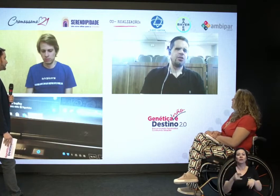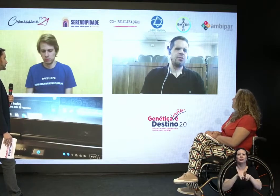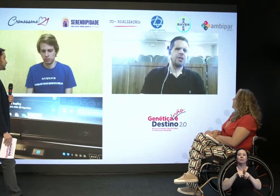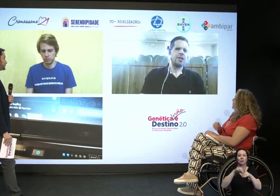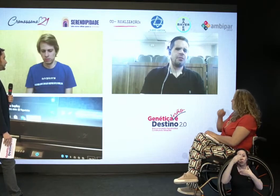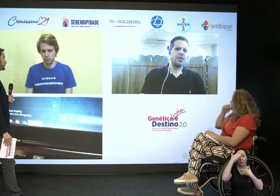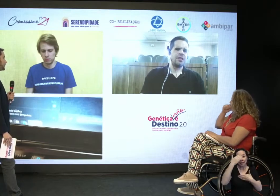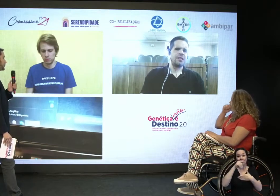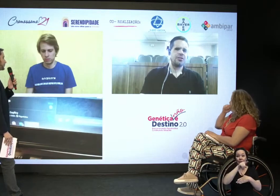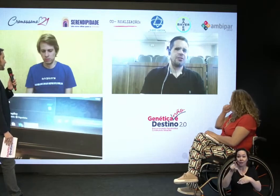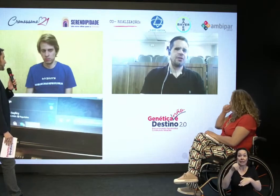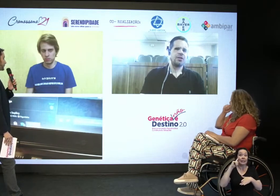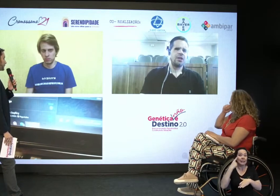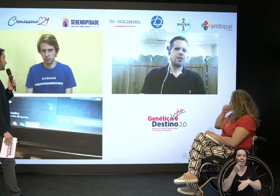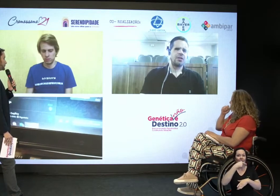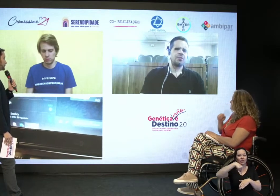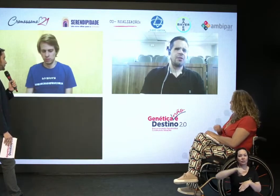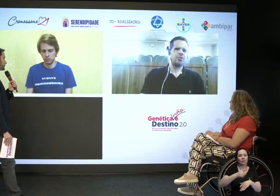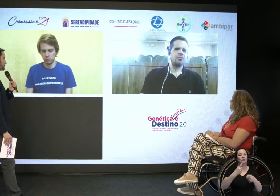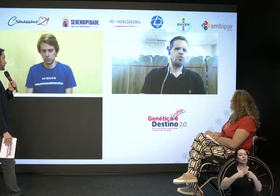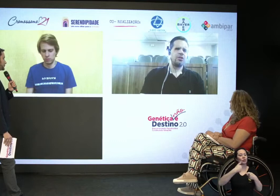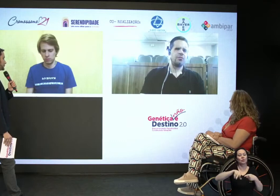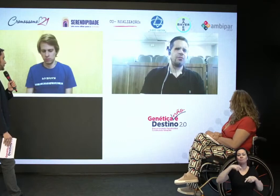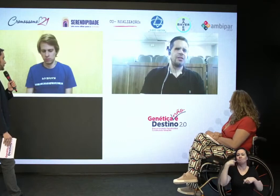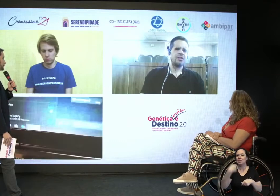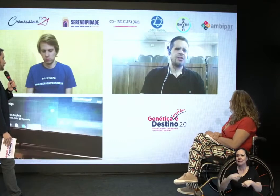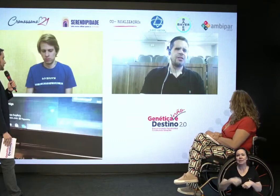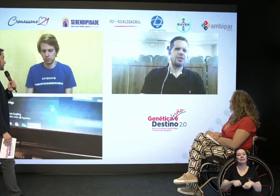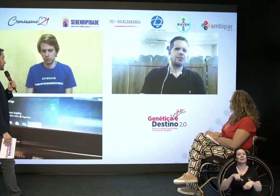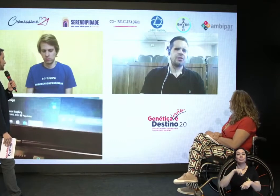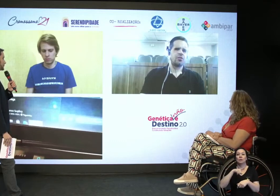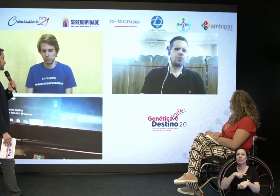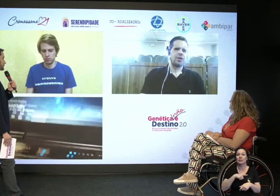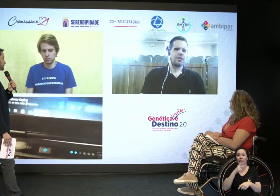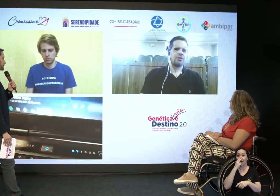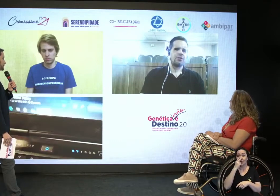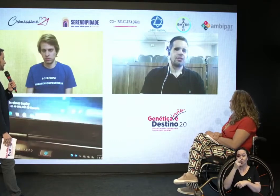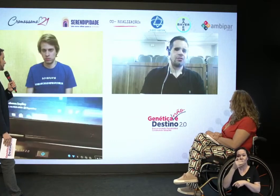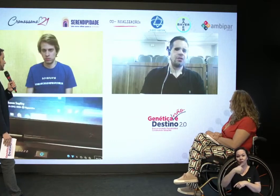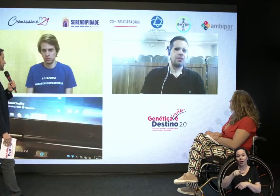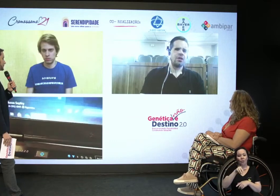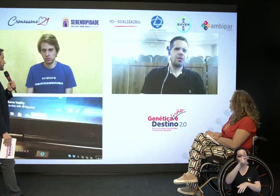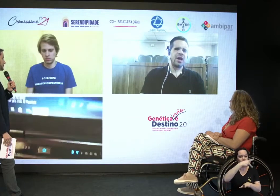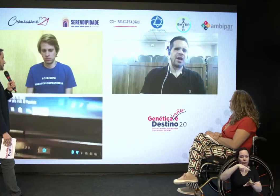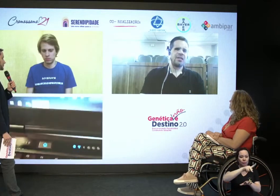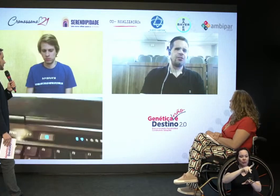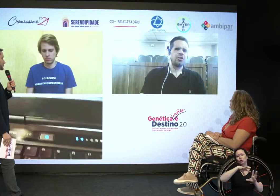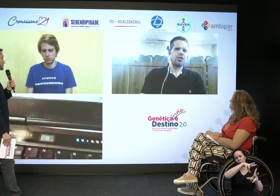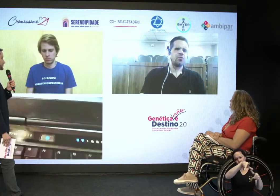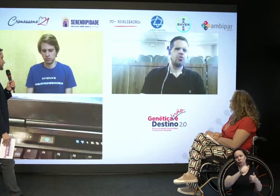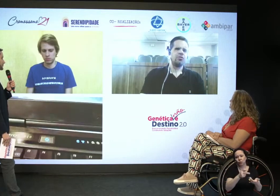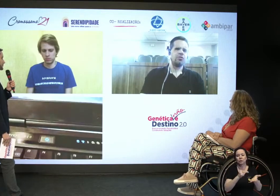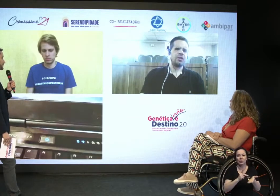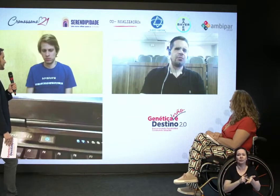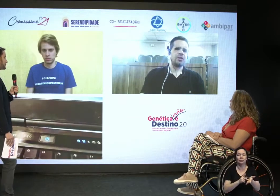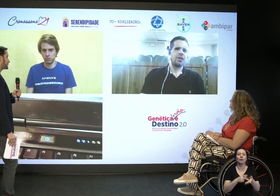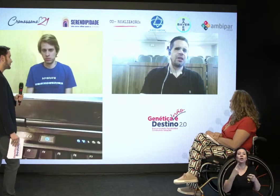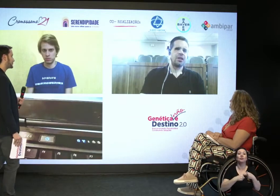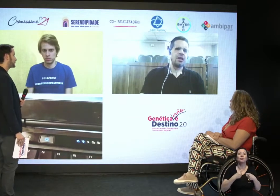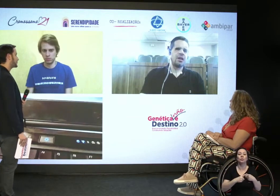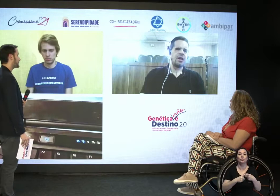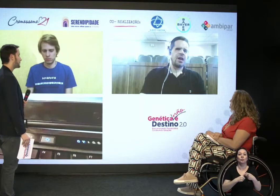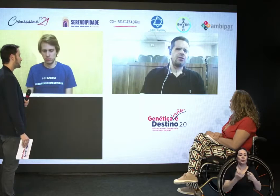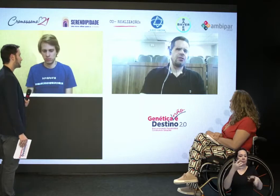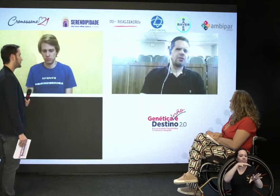pela iniciativa. Nós precisamos de muito mais iniciativas como esta no nosso país, no nosso mundo, né. Porque a